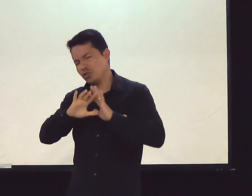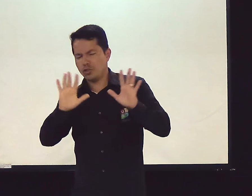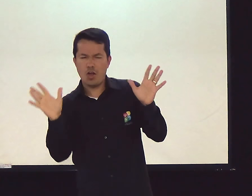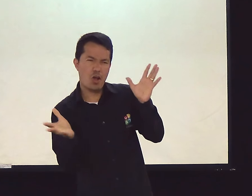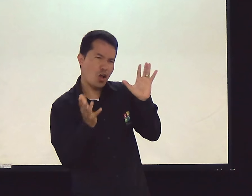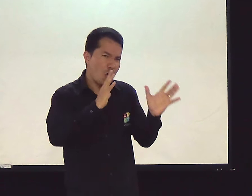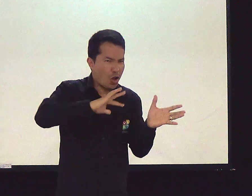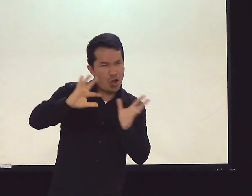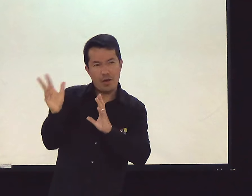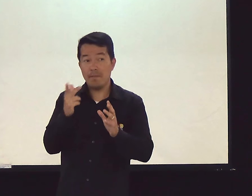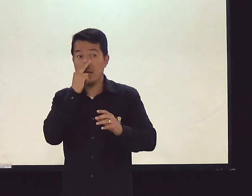E, enfim.